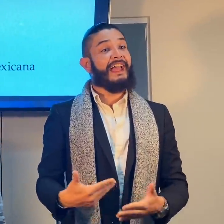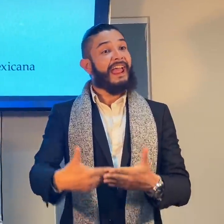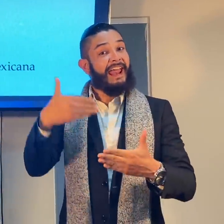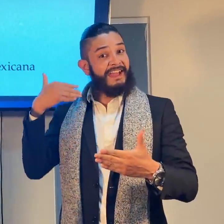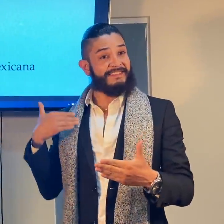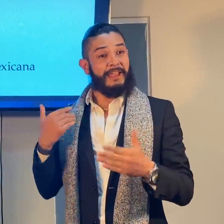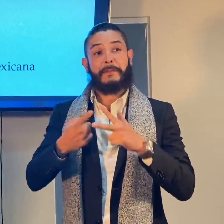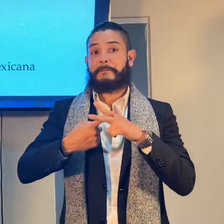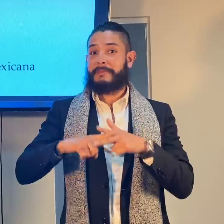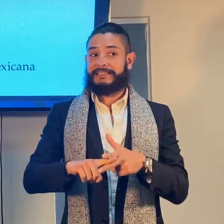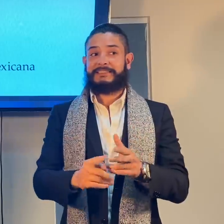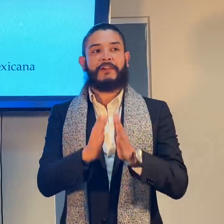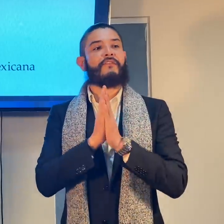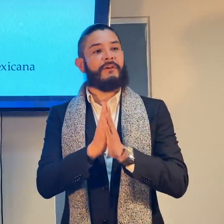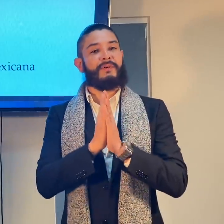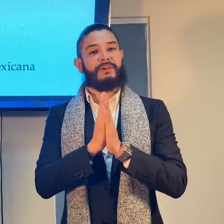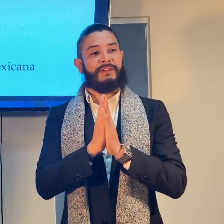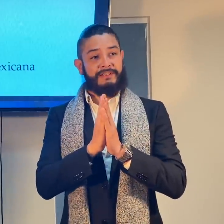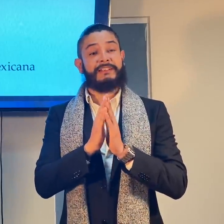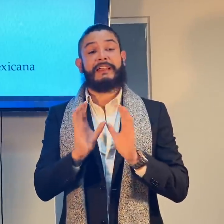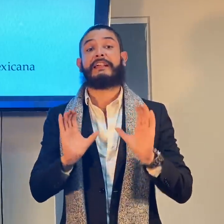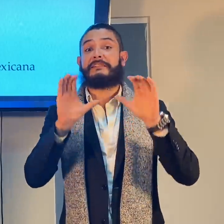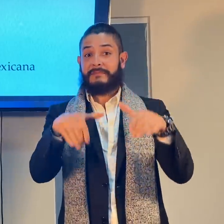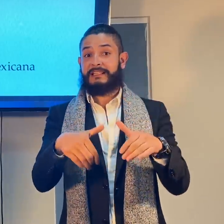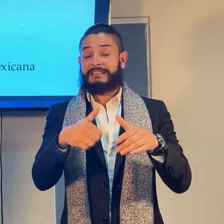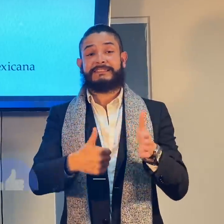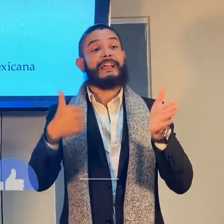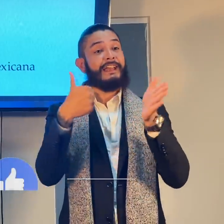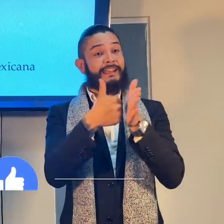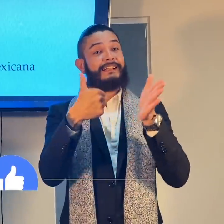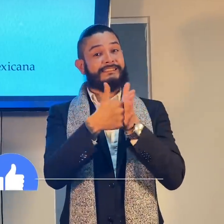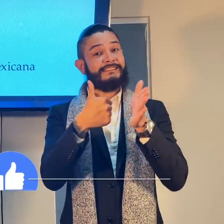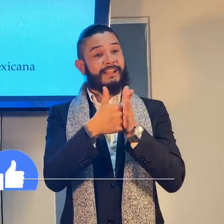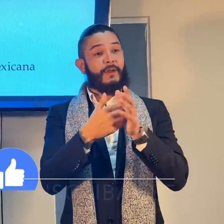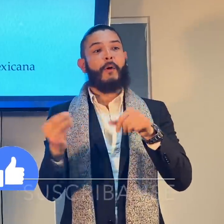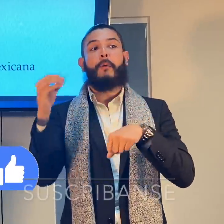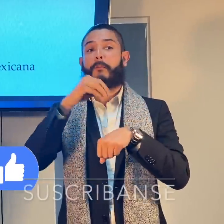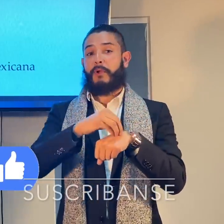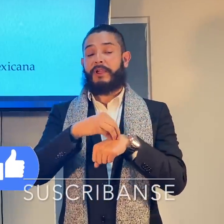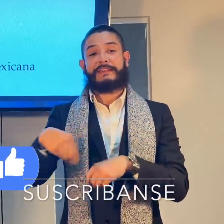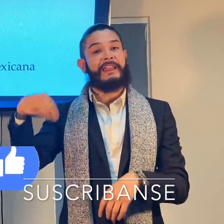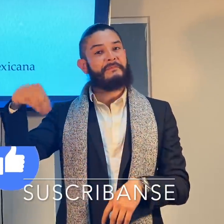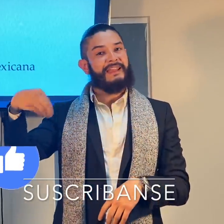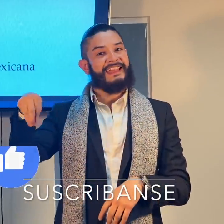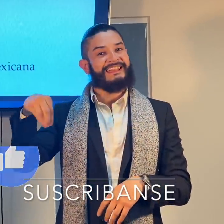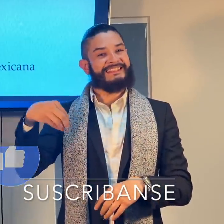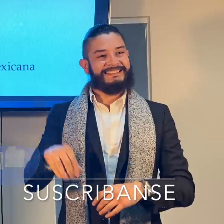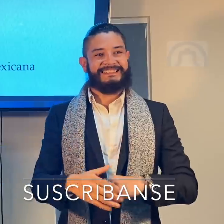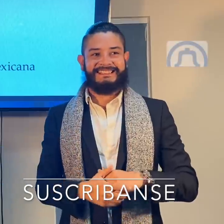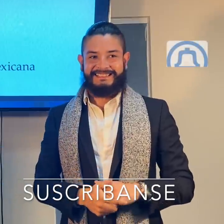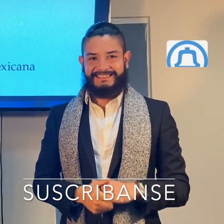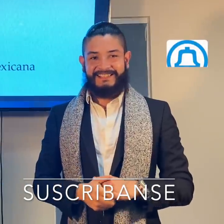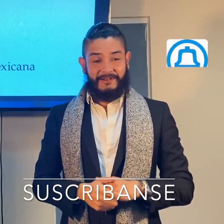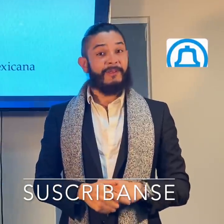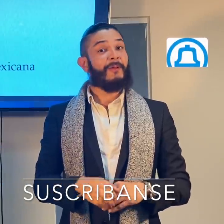Ok, antes de empezar, por favor, suscríbanse, denle like y pónganle click a la campanita.